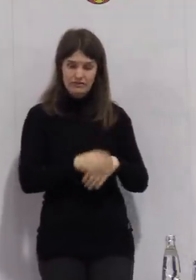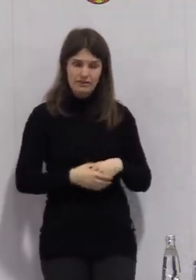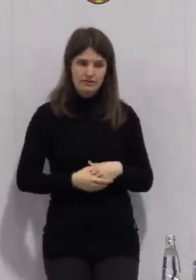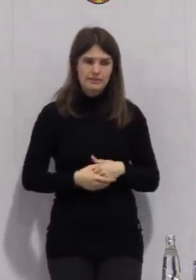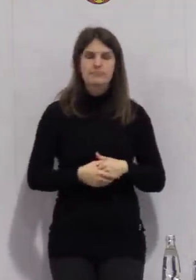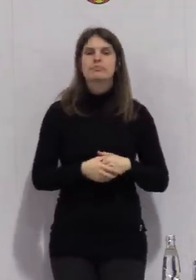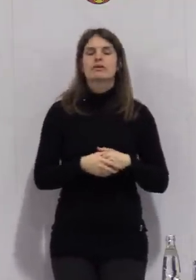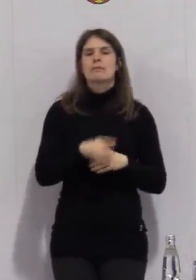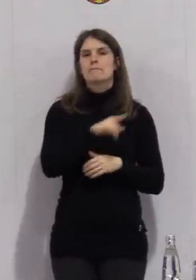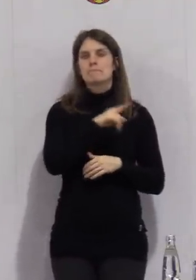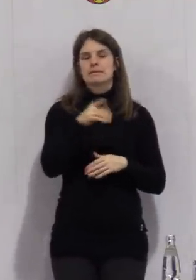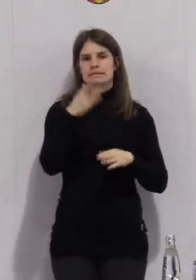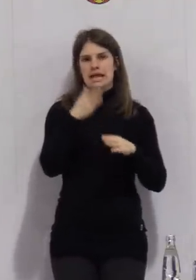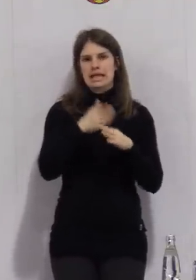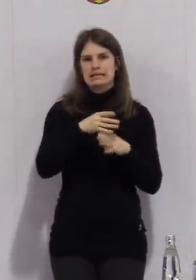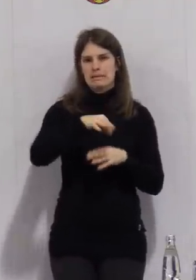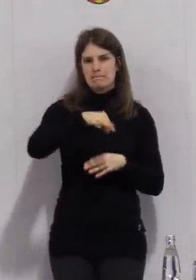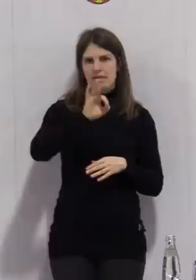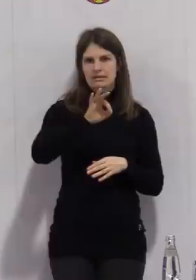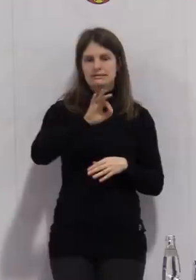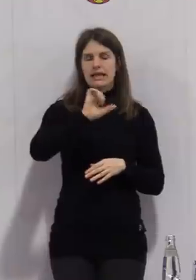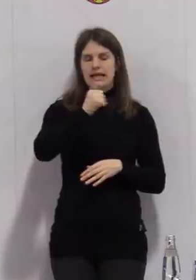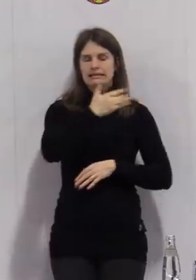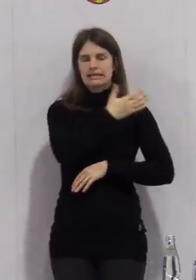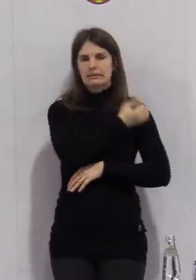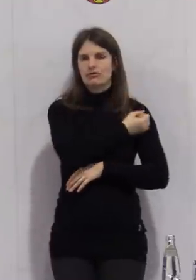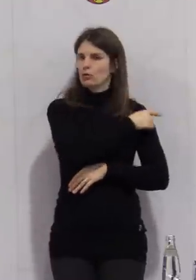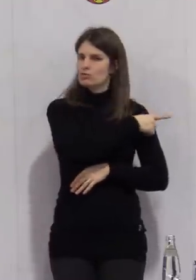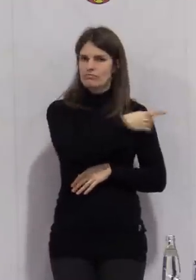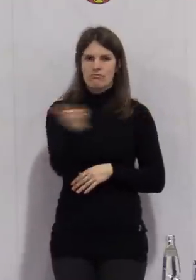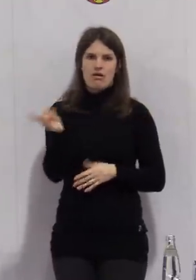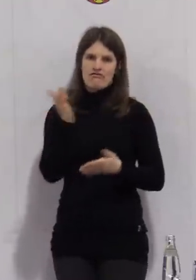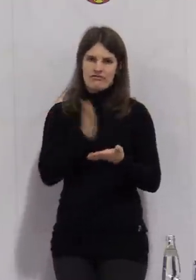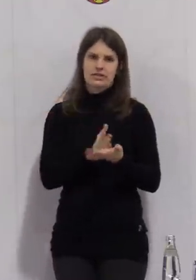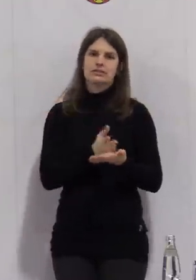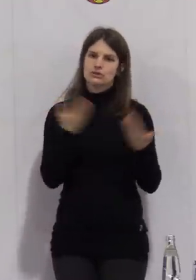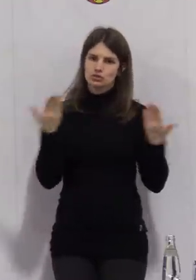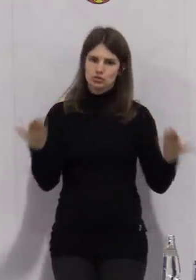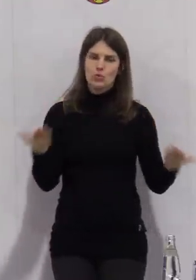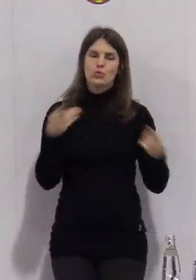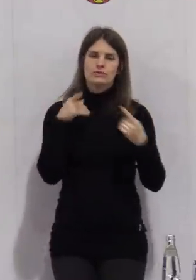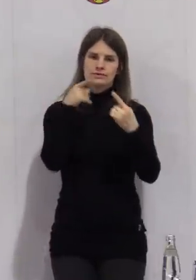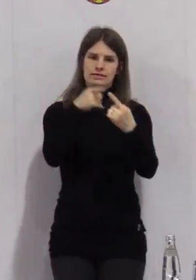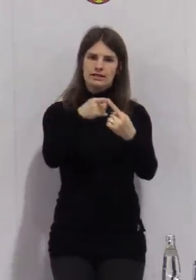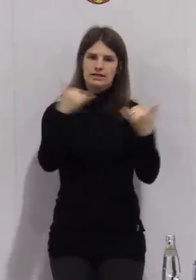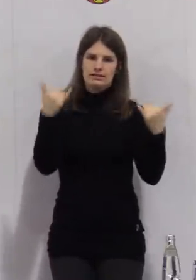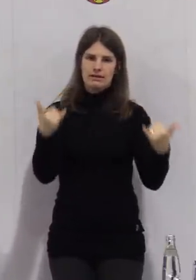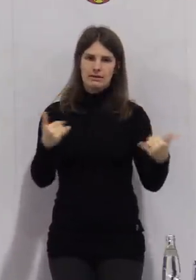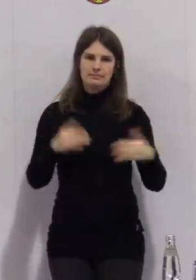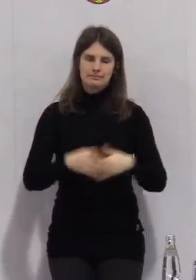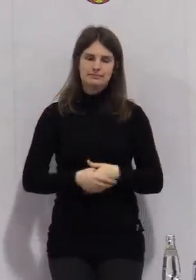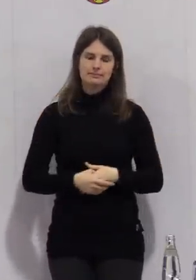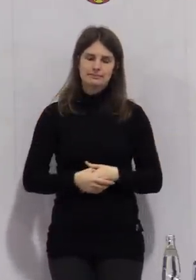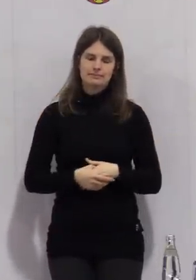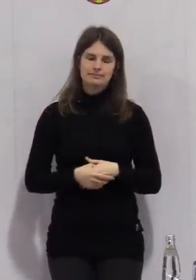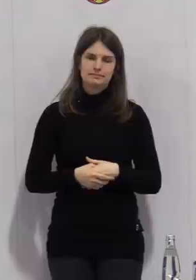Bis Ende März soll die Erstimpfung überall im Kreis abgeschlossen sein. Okay, alles klar, Warte.